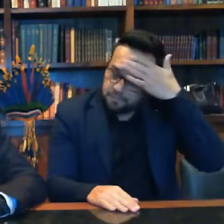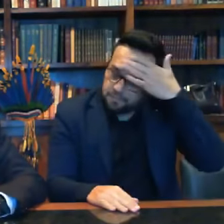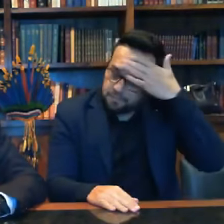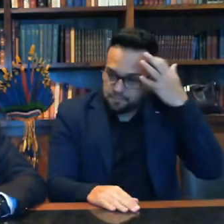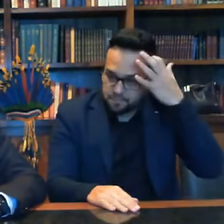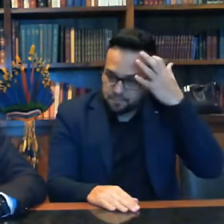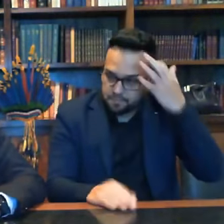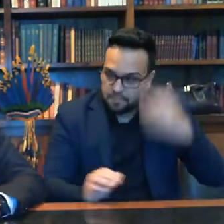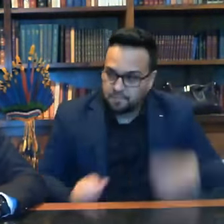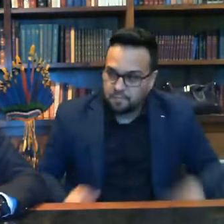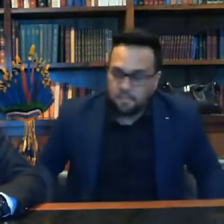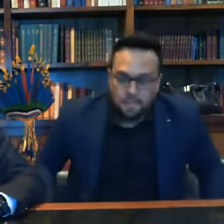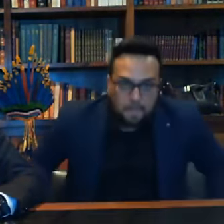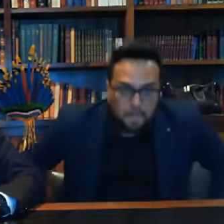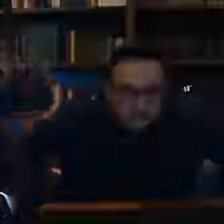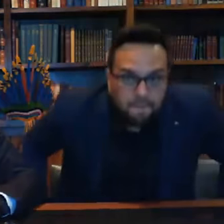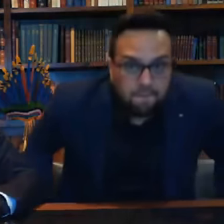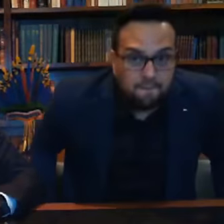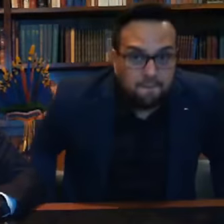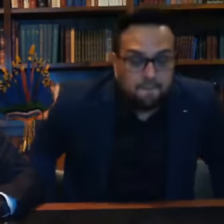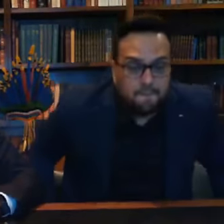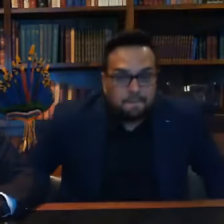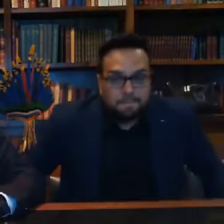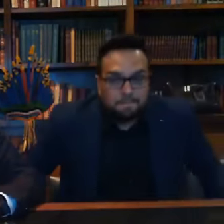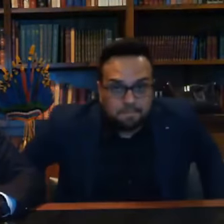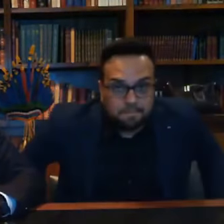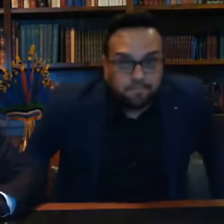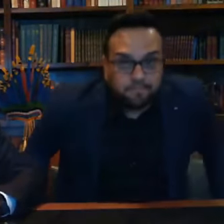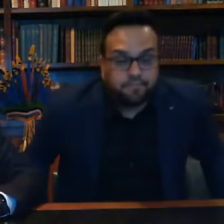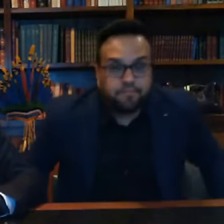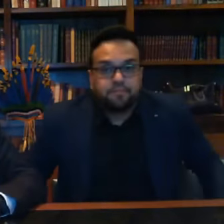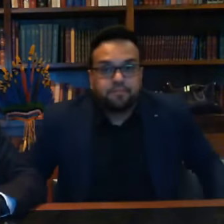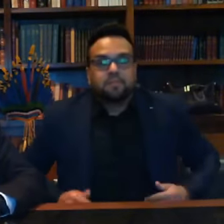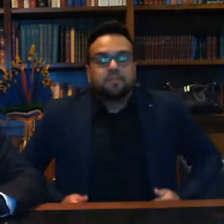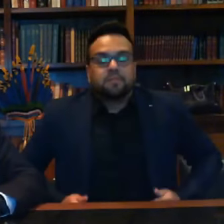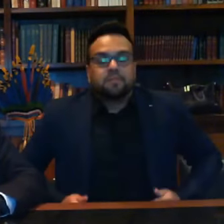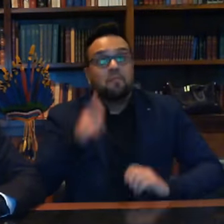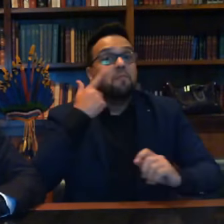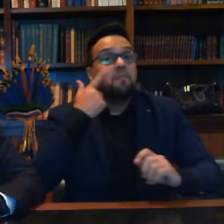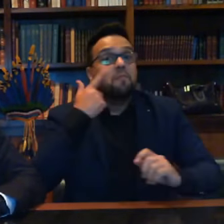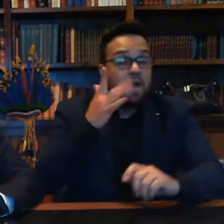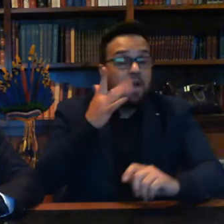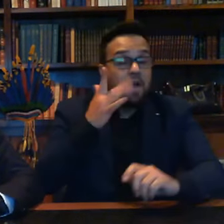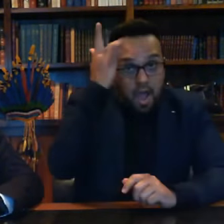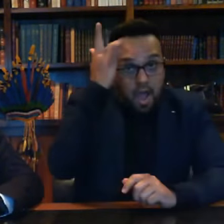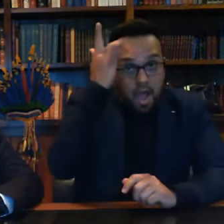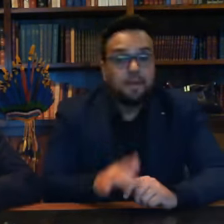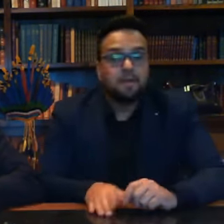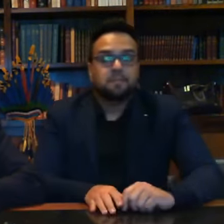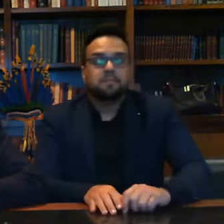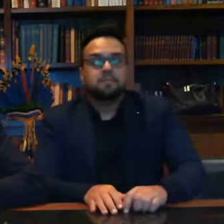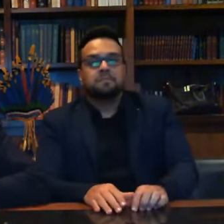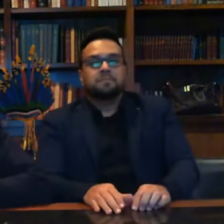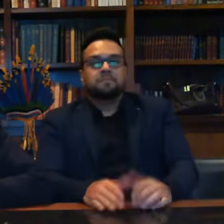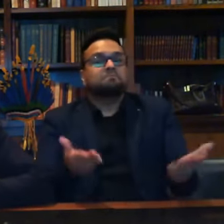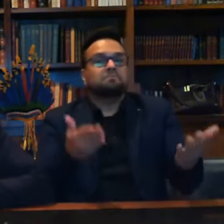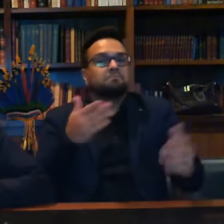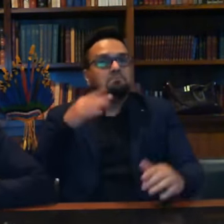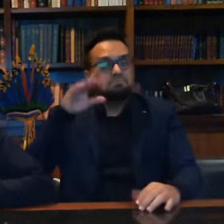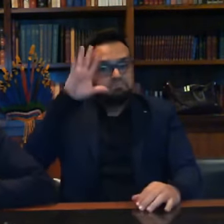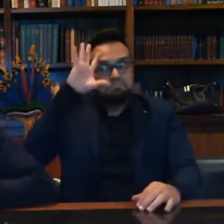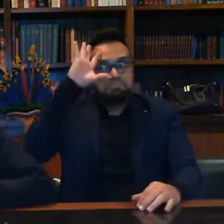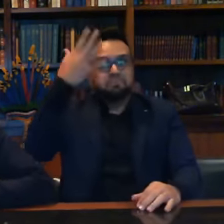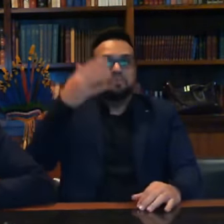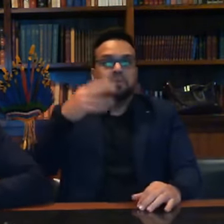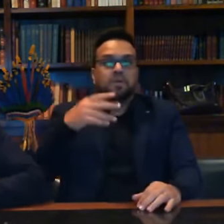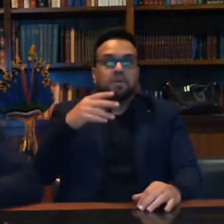Vamos continuar? Alguma coisa mais para o voto impresso aí, pessoal? Acho que tá bom o tamanho, né? Vamos ver amanhã qual vai ser a decisão do diretor-geral da